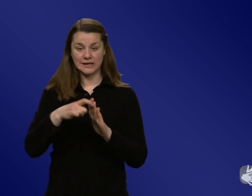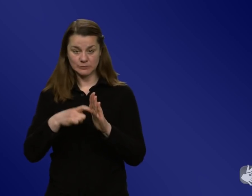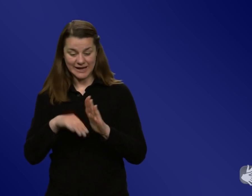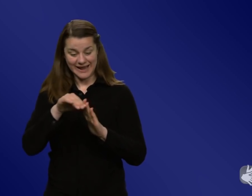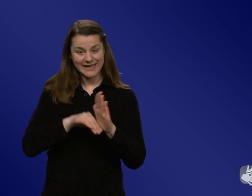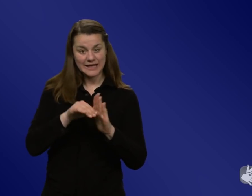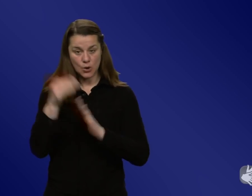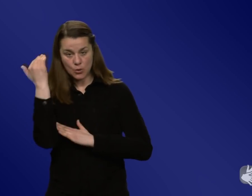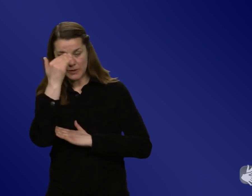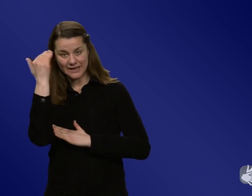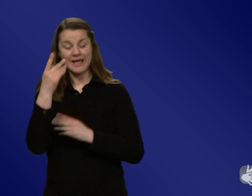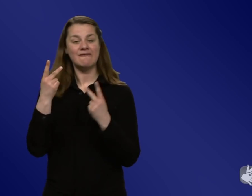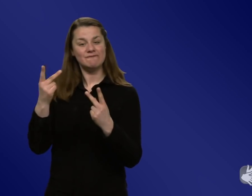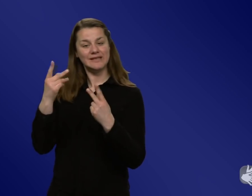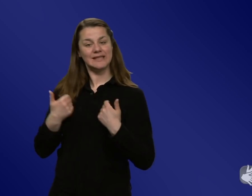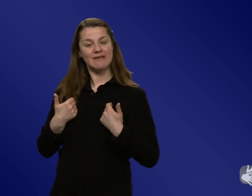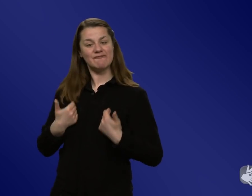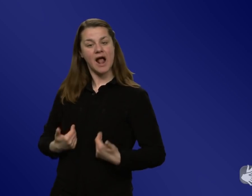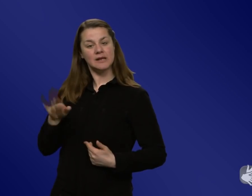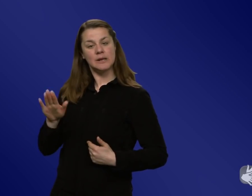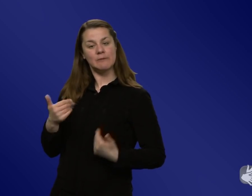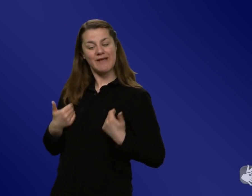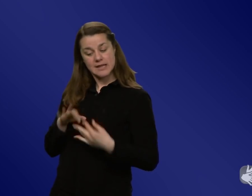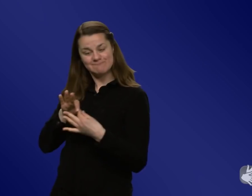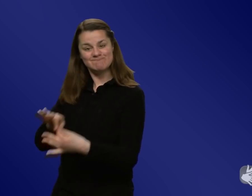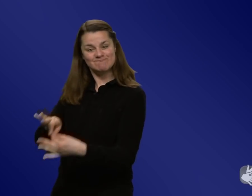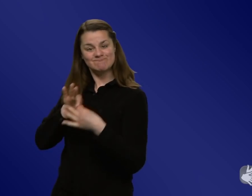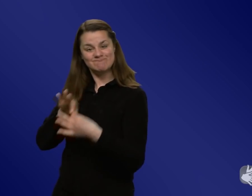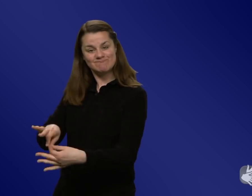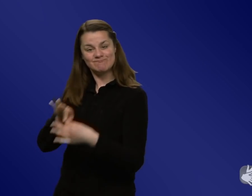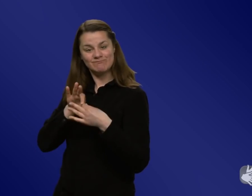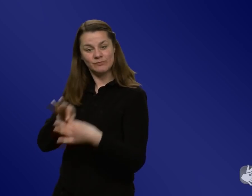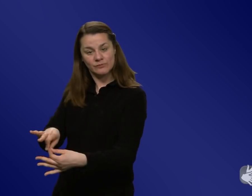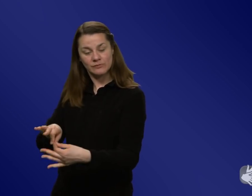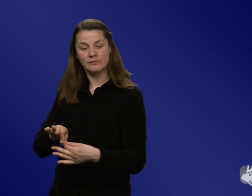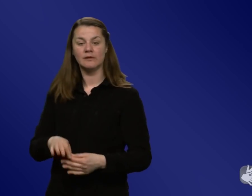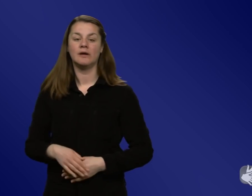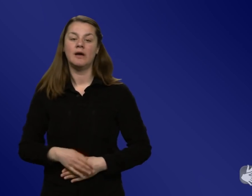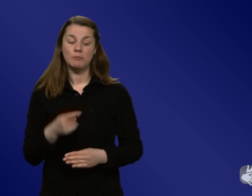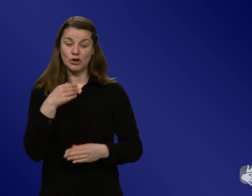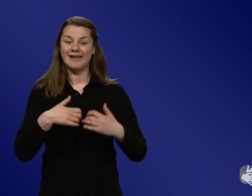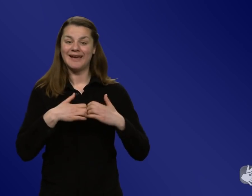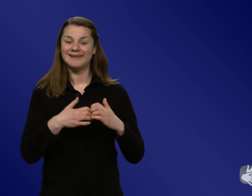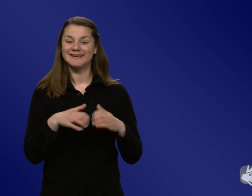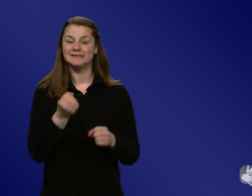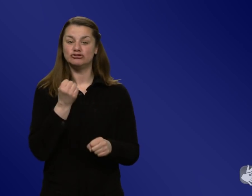das Verhalten und die Wahrnehmung der Menschen zu denken. Also brauchen Leute, die sich mit Verhalten, mit Kommunikation auskennen in diesen